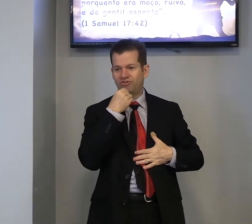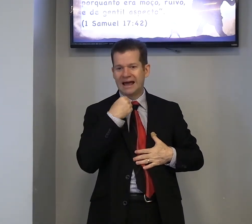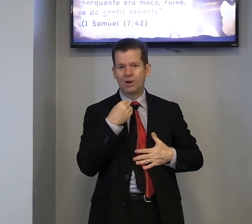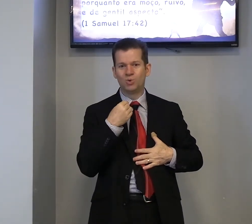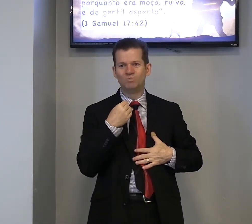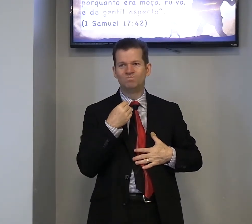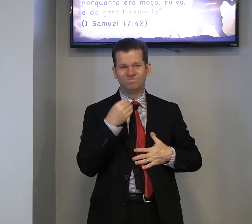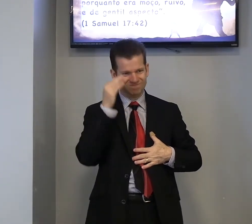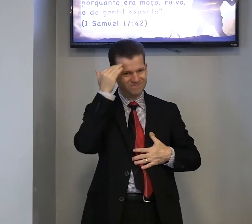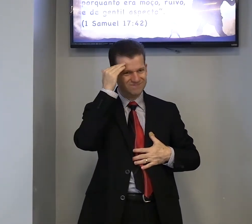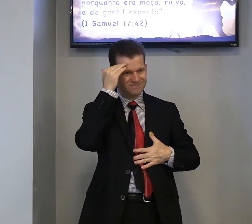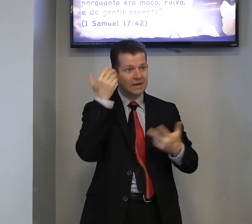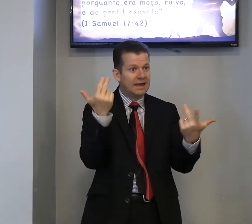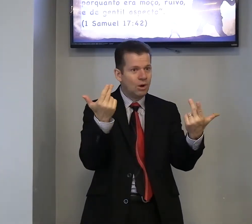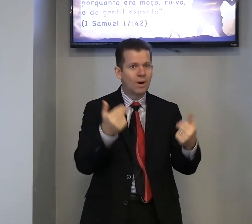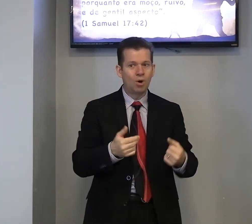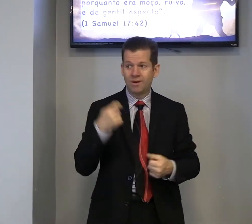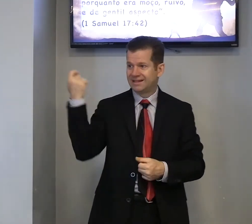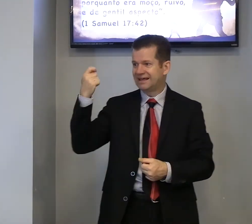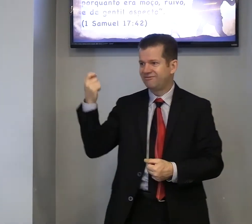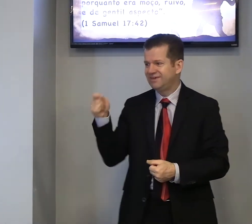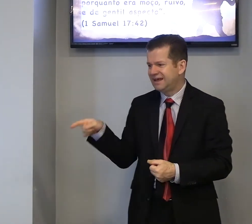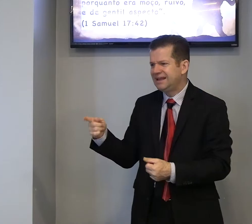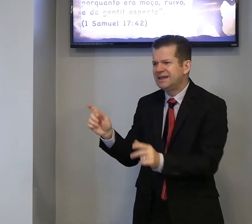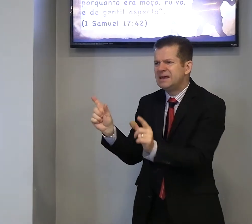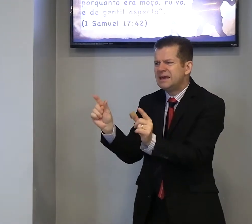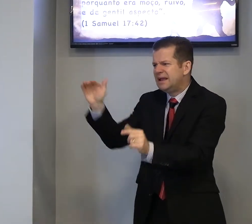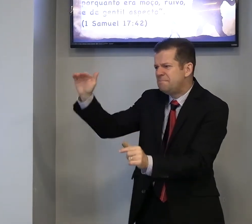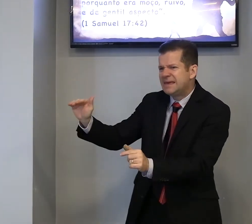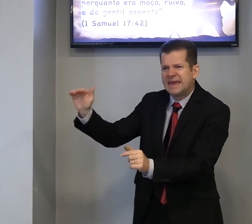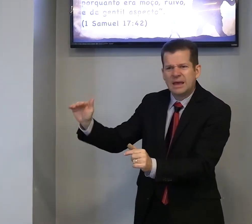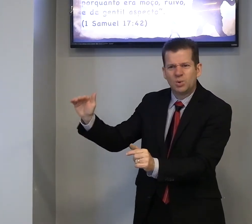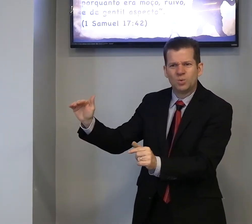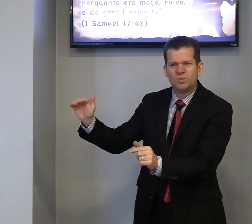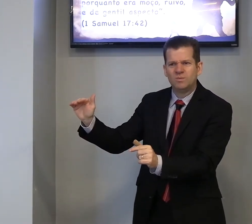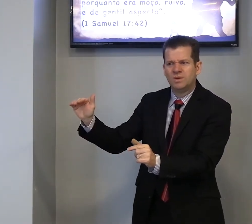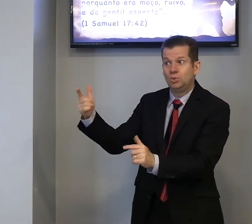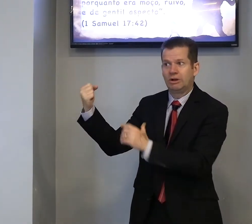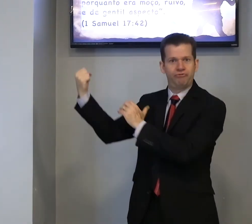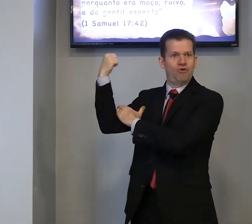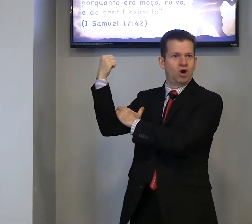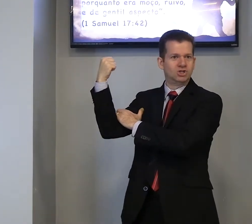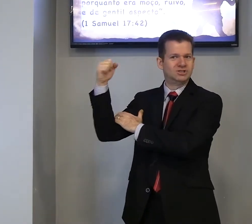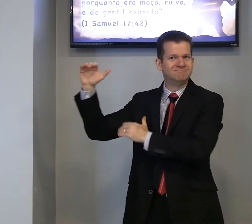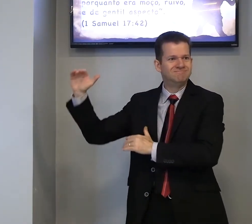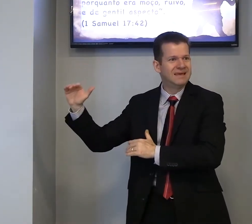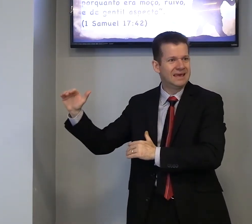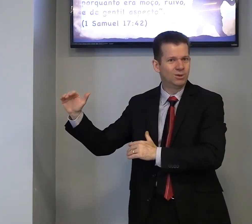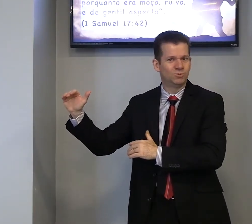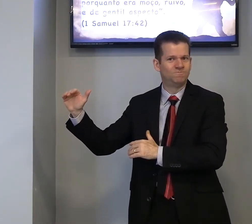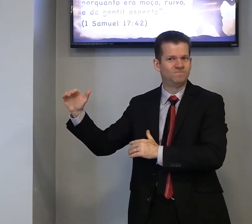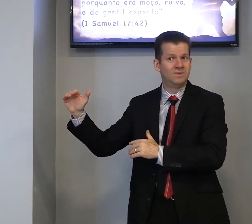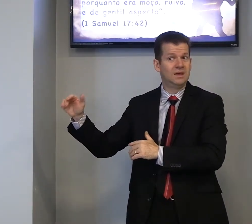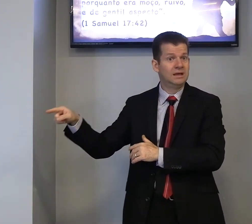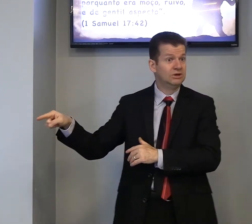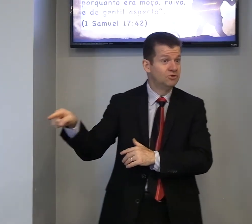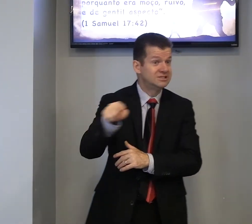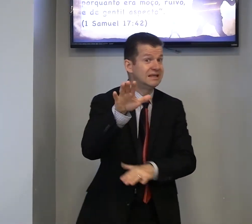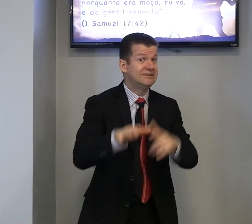fraco, igual, Davi, ele, ele é pequeno, mas é forte, pequeno, então, você, talvez,